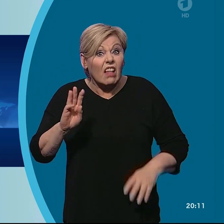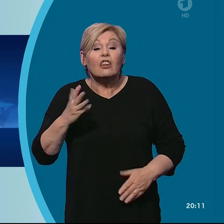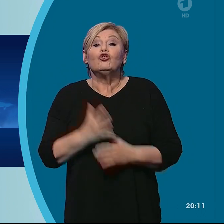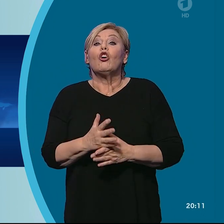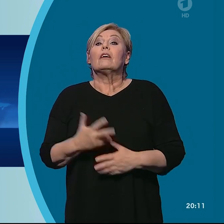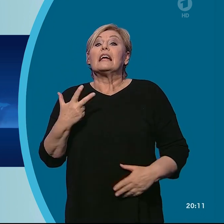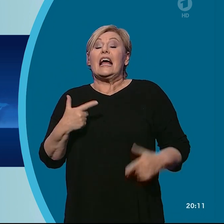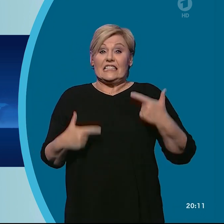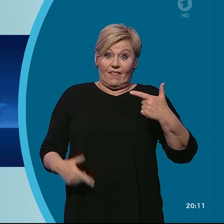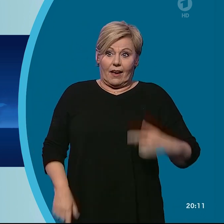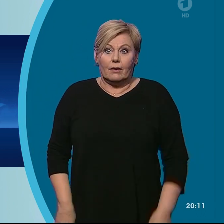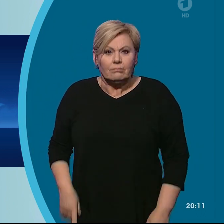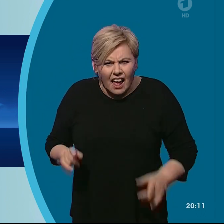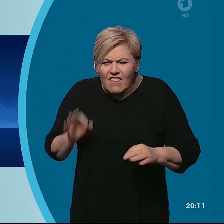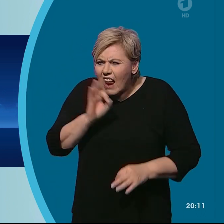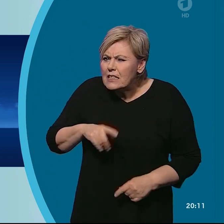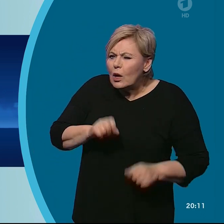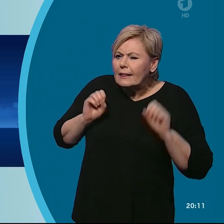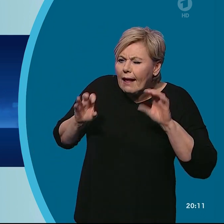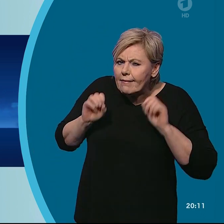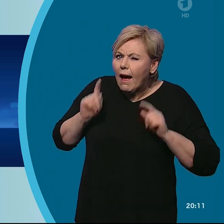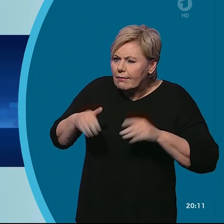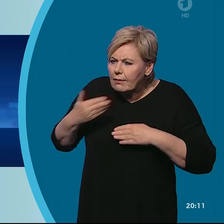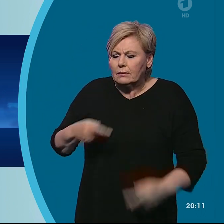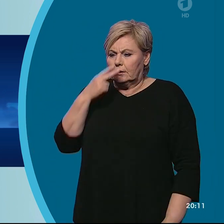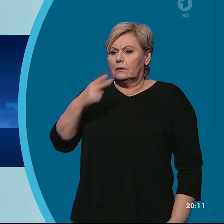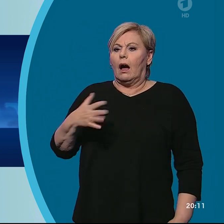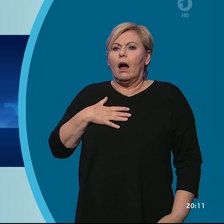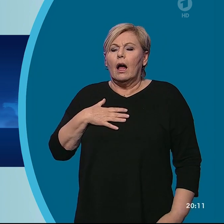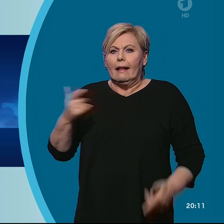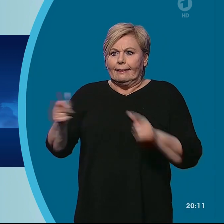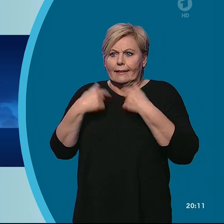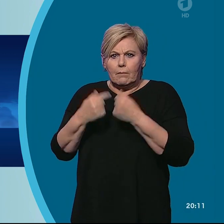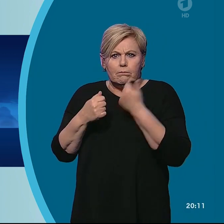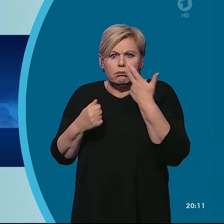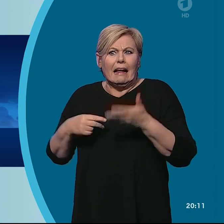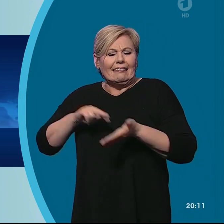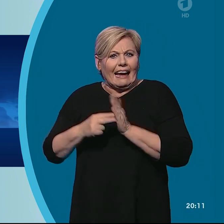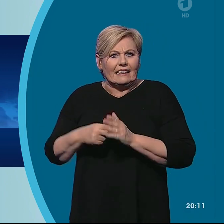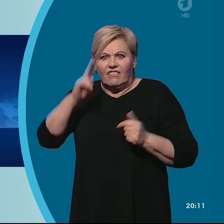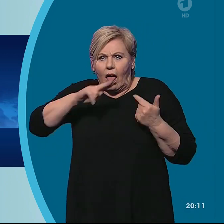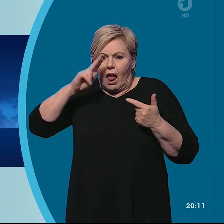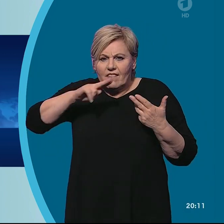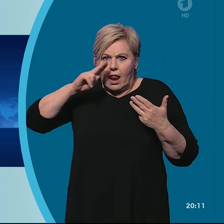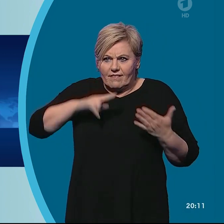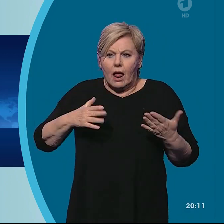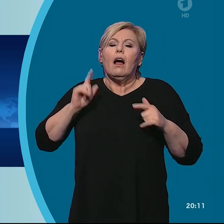2. Flensburgs Trainer Machuller muss danach mit ansehen, wie seinem Team mehrere technische Fehler unterlaufen. Tabellenführer Kiel